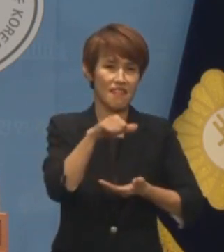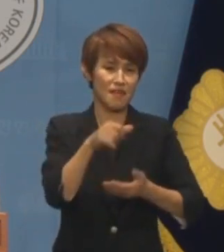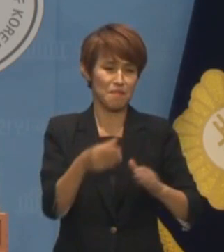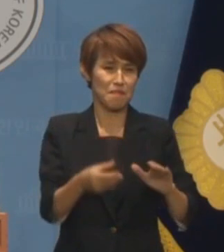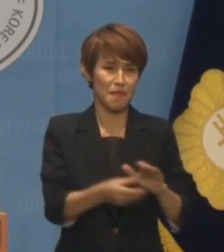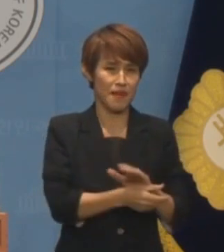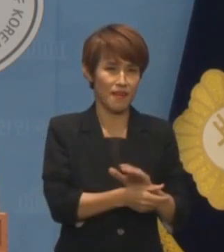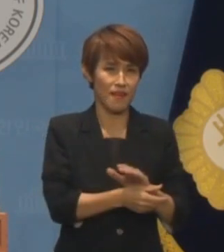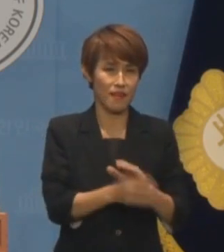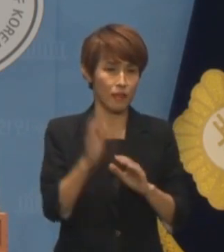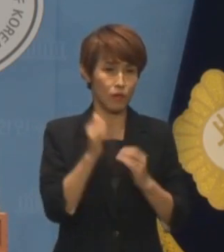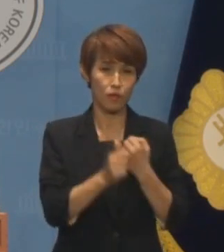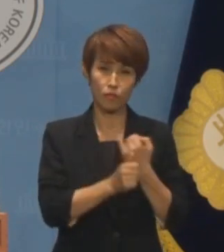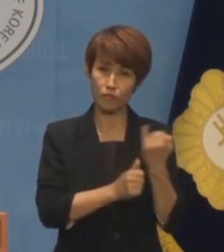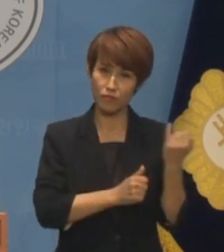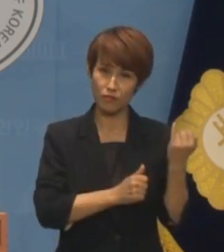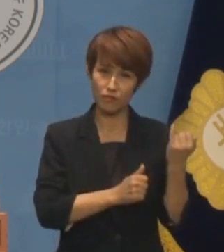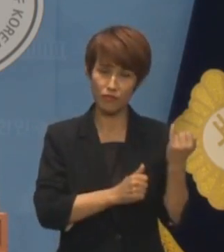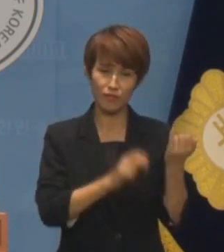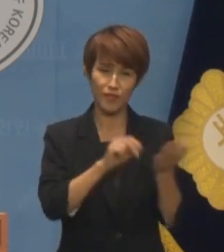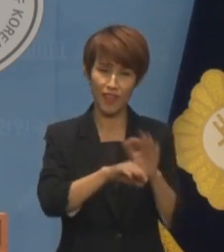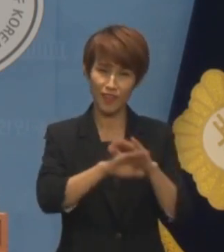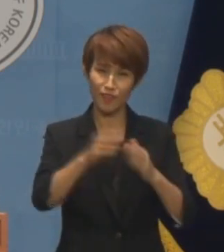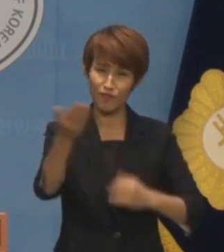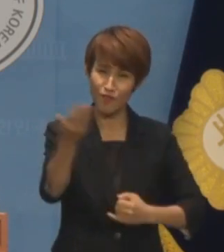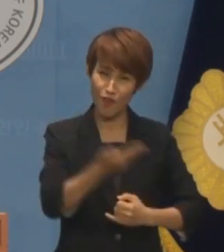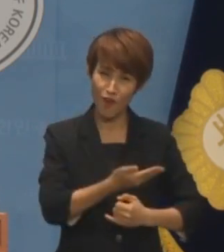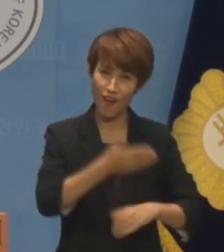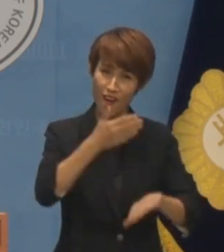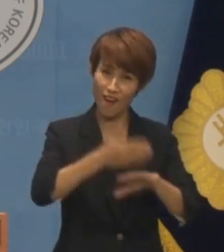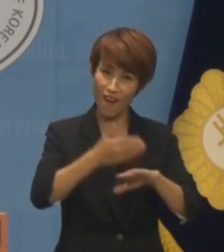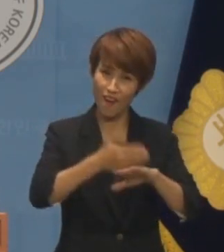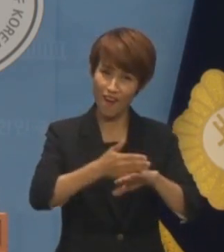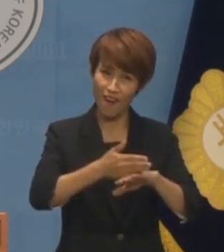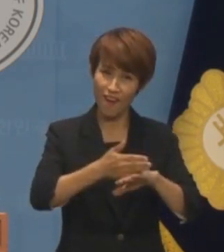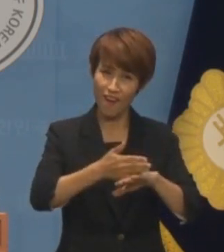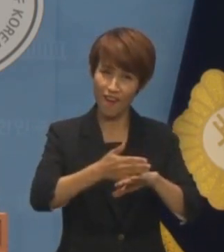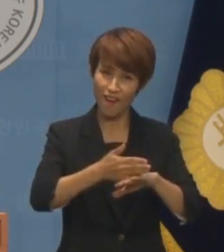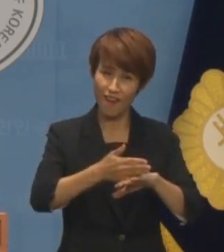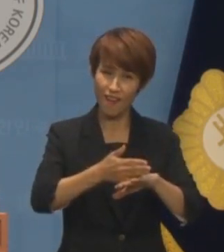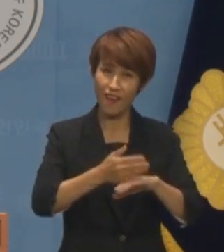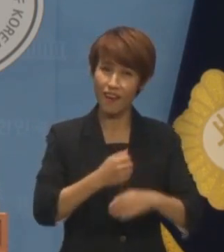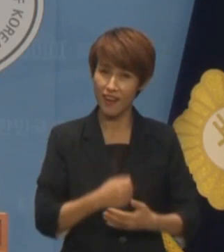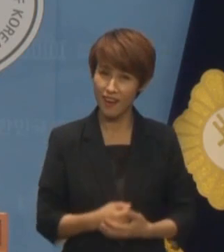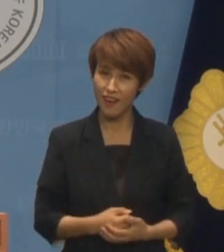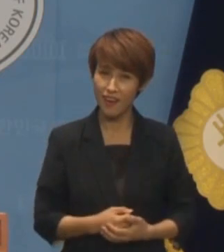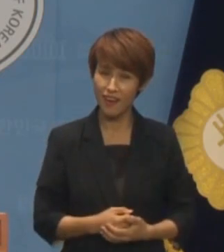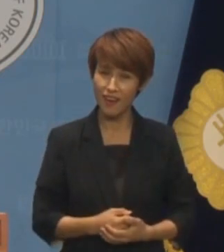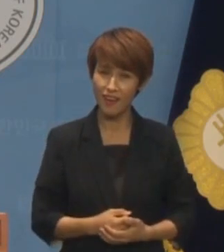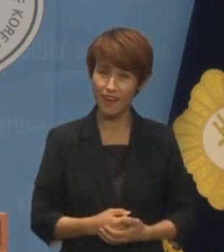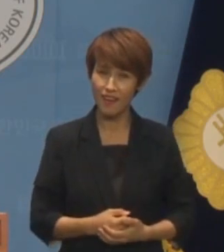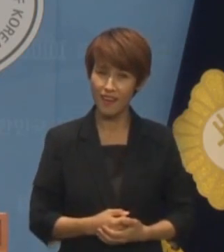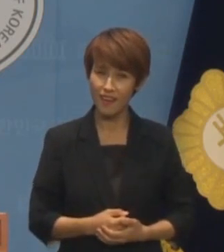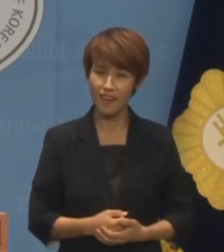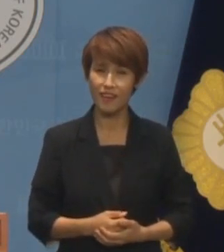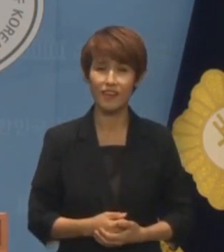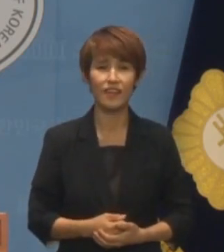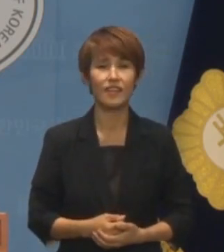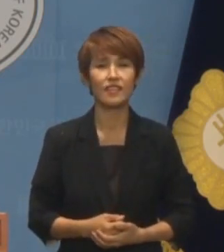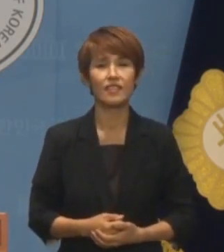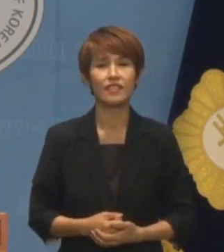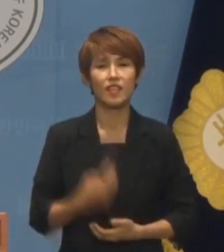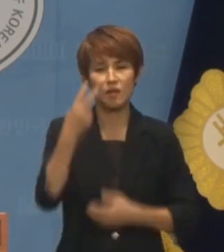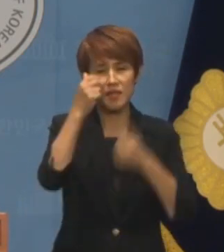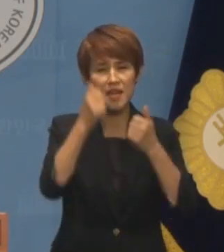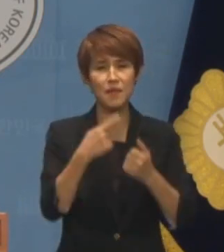받은 아내 김건희 씨 문제를 깔끔하게 해결해 준 공로입니까 검사